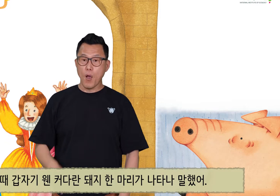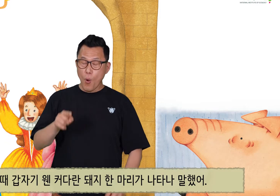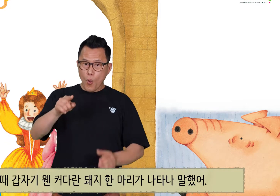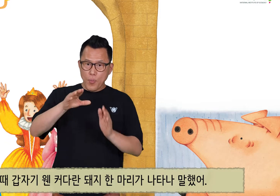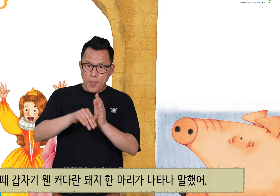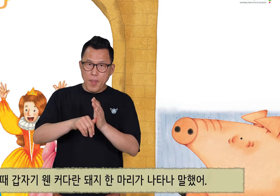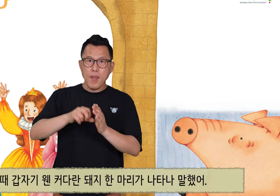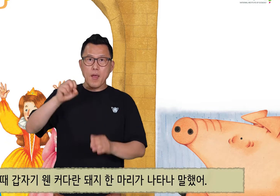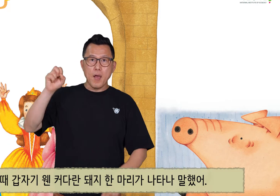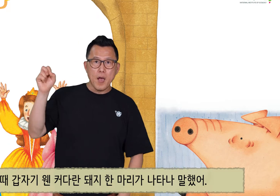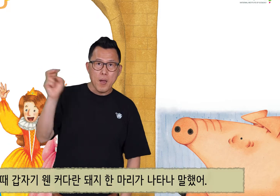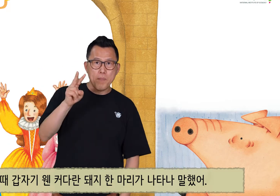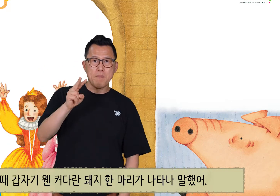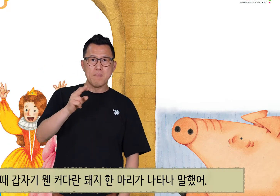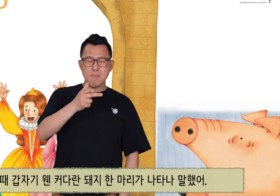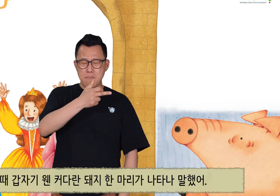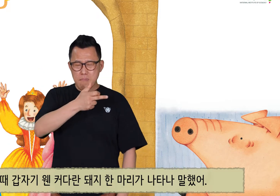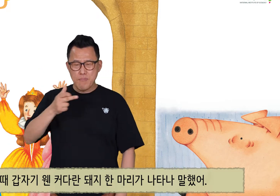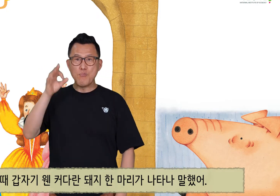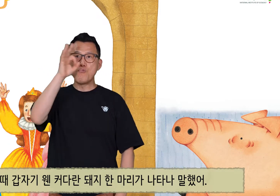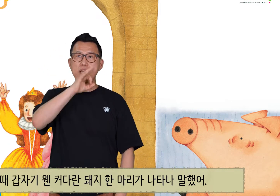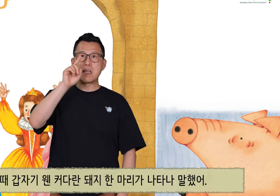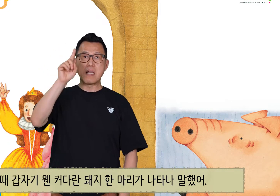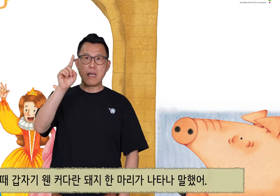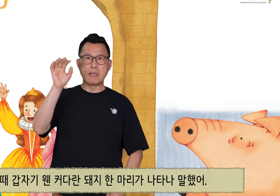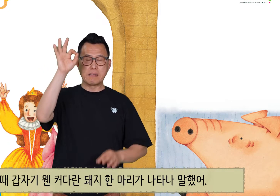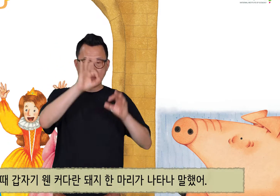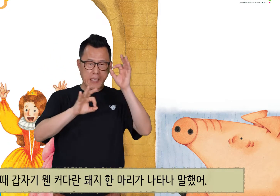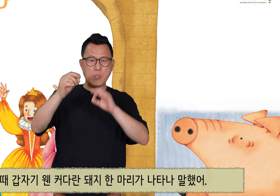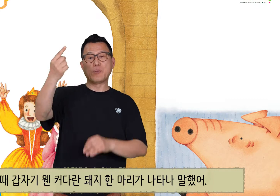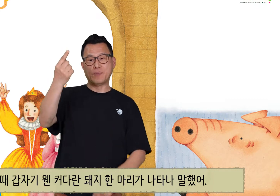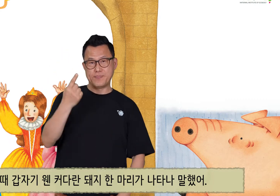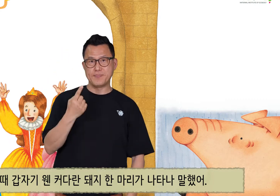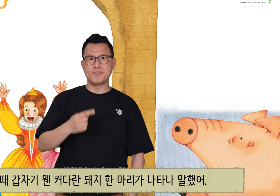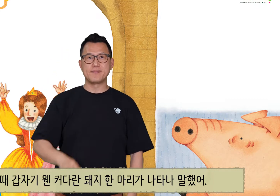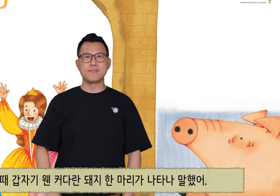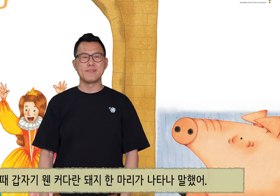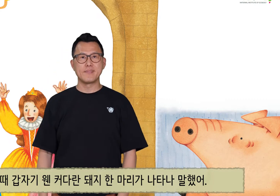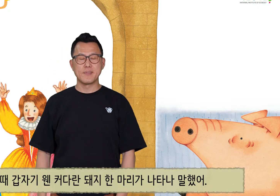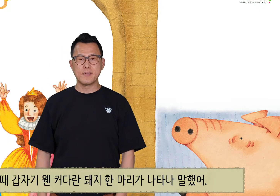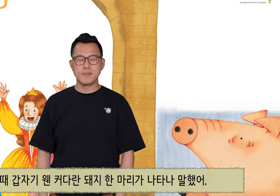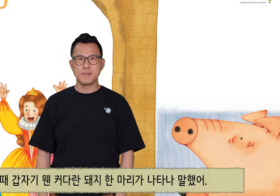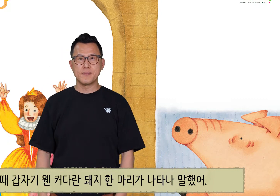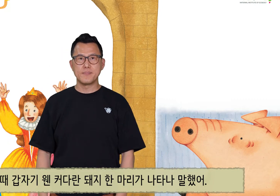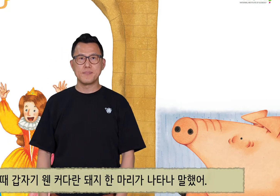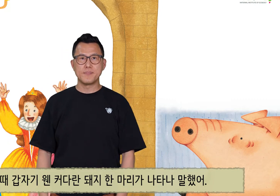그때 갑자기 웬 커다란 돼지 한 마리가 나타나 말했어.